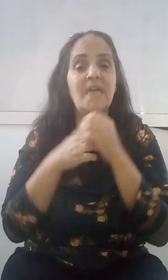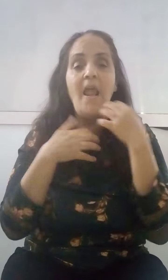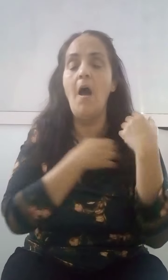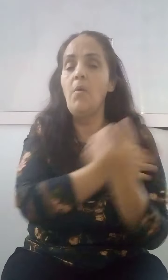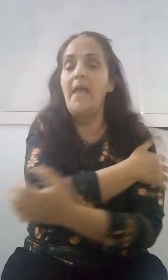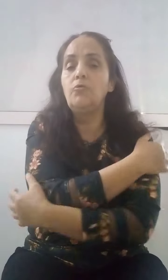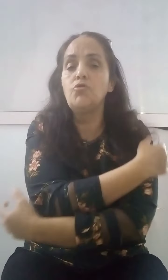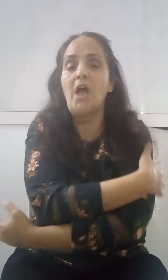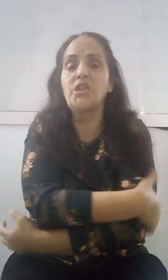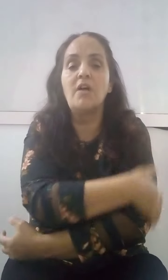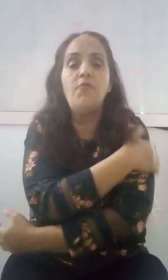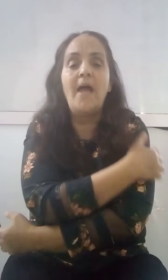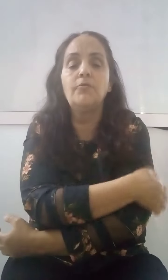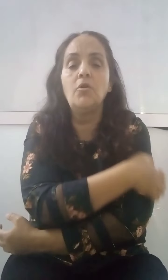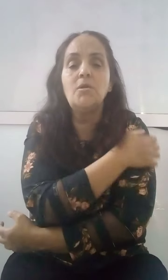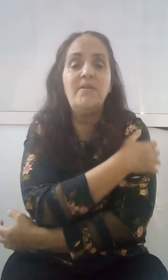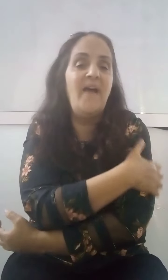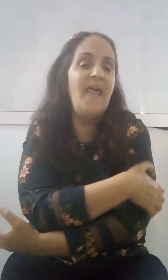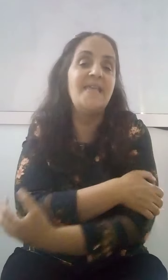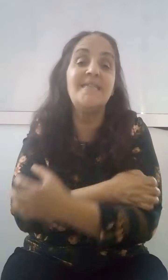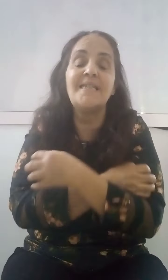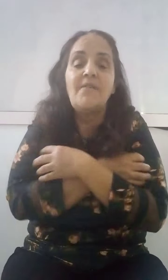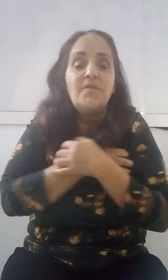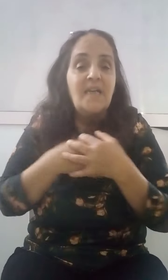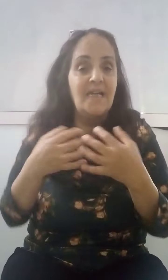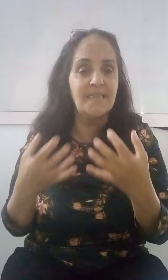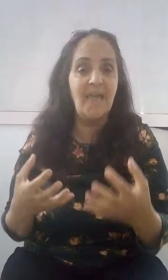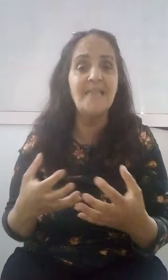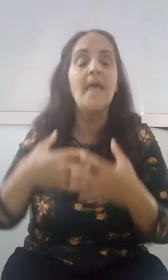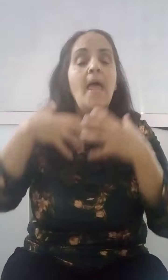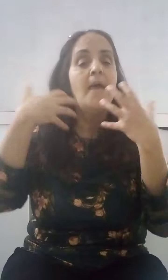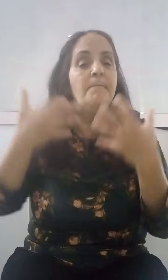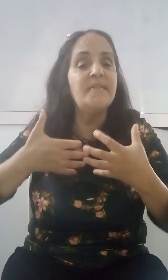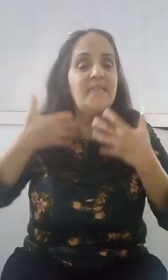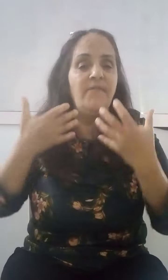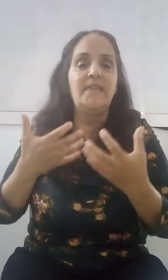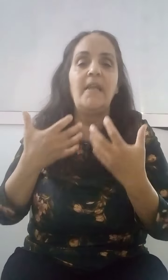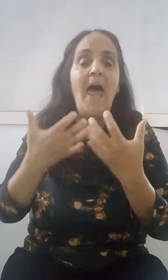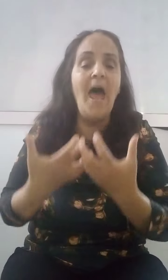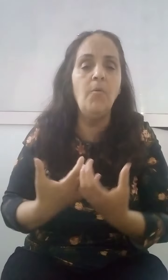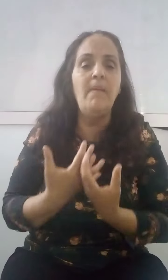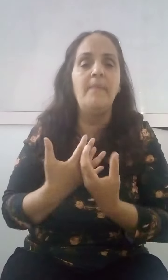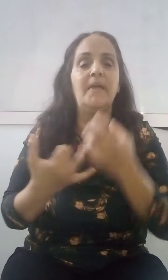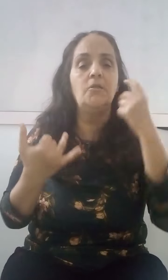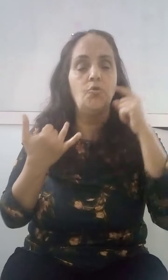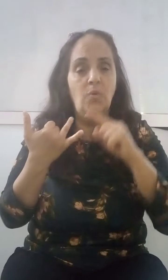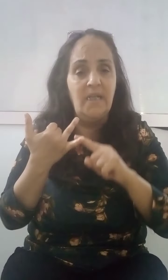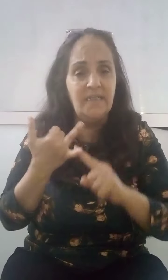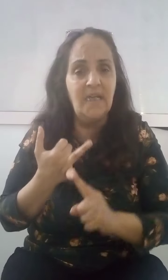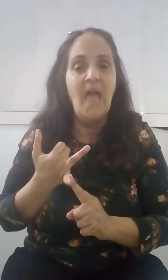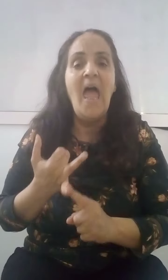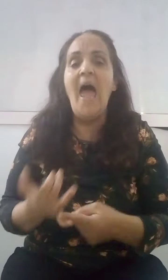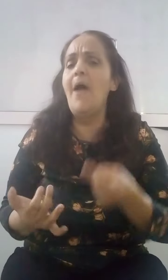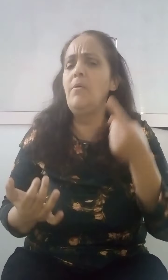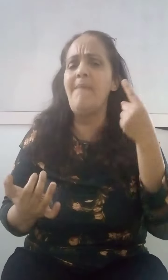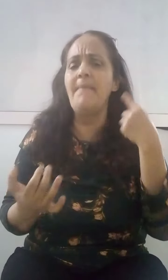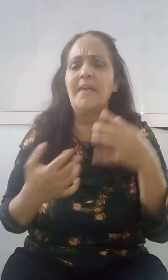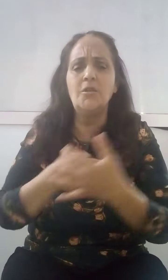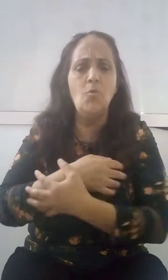ومظل المعجل لحجل الغير يجب أن شريطة للحجل حاول سنحب الممكن لأرى الله حاول معي أن تقوم